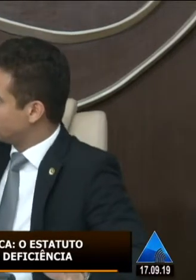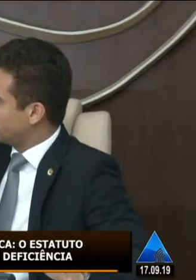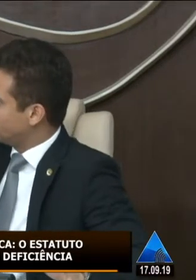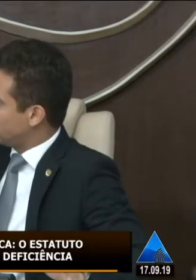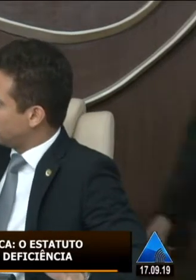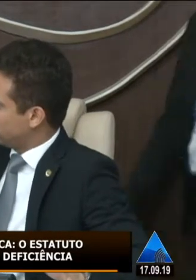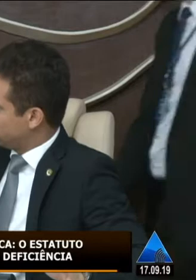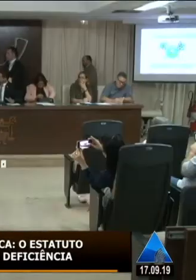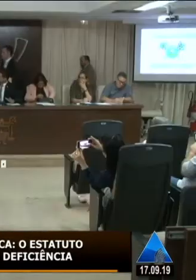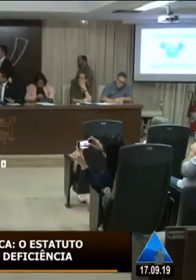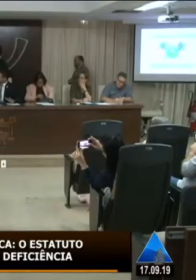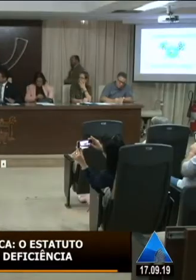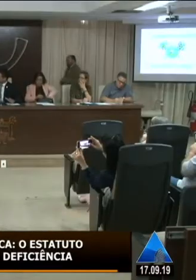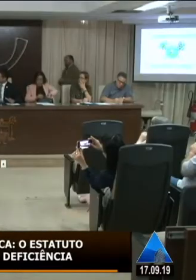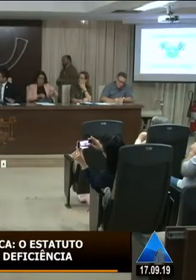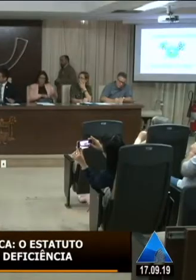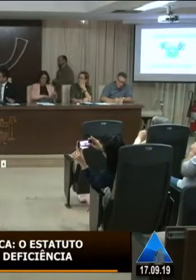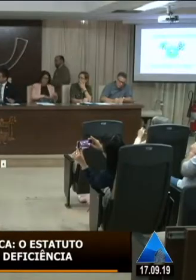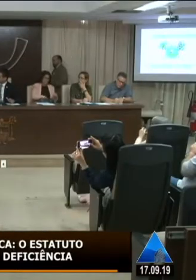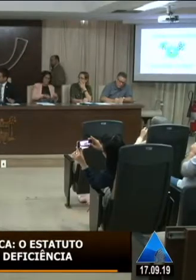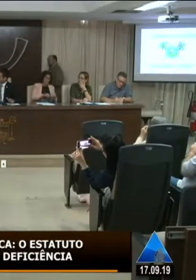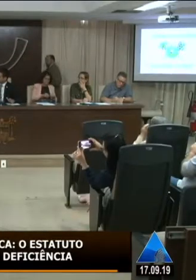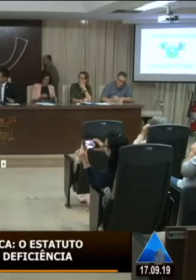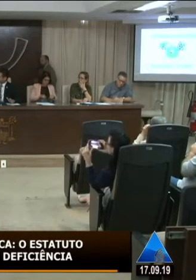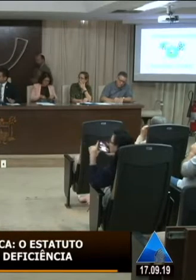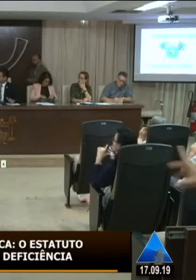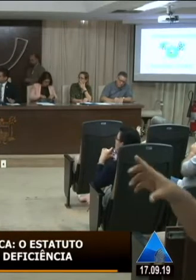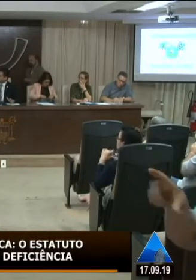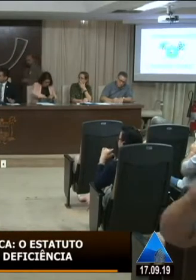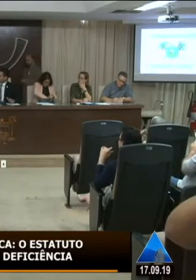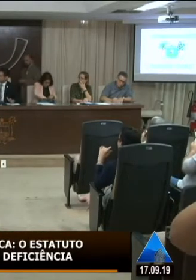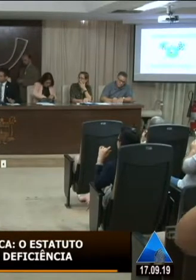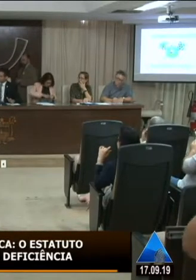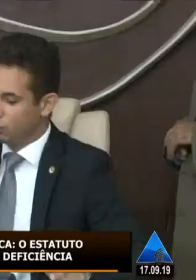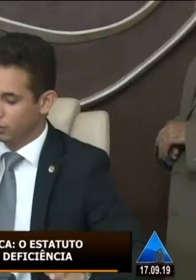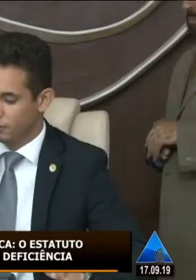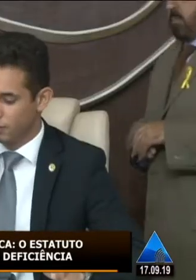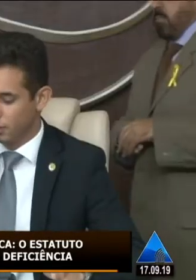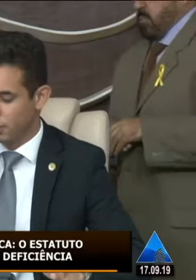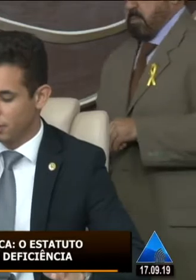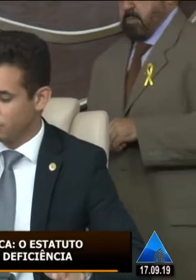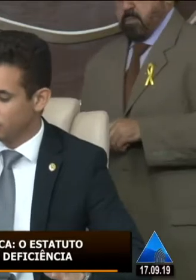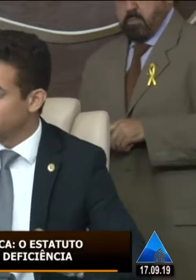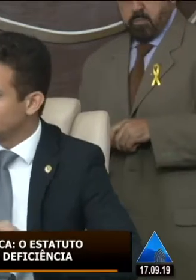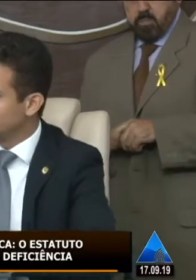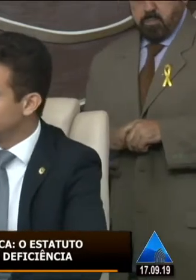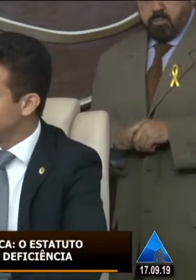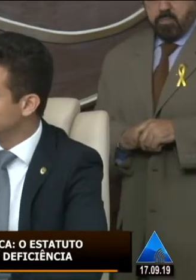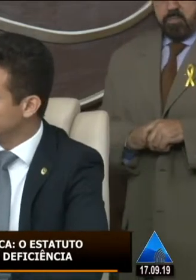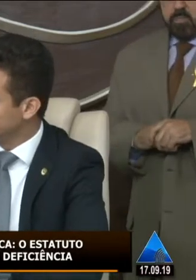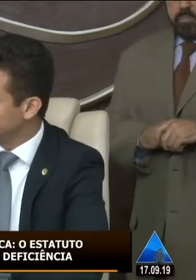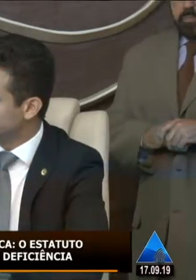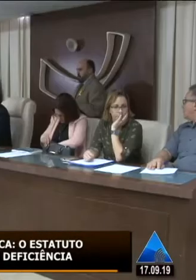terá a oportunidade de falar, fazer uma exposição. Eu solicito até, pode usar aqui a tribuna. Pode usar aqui a